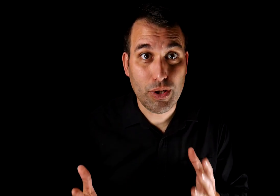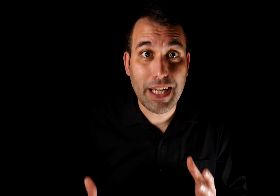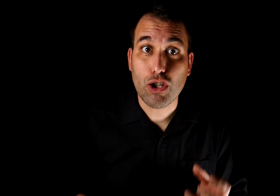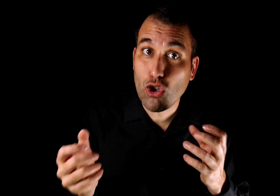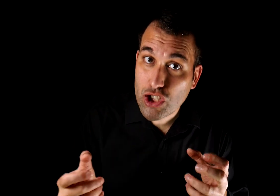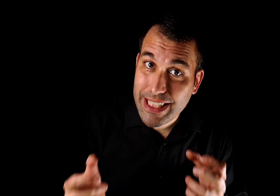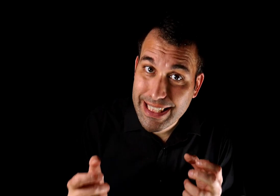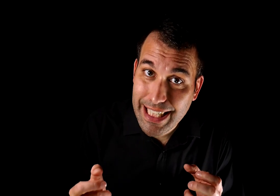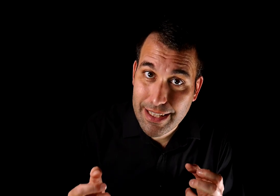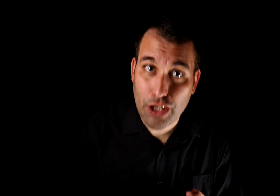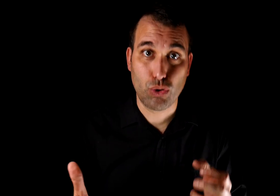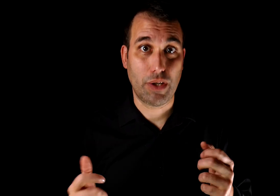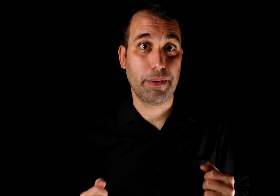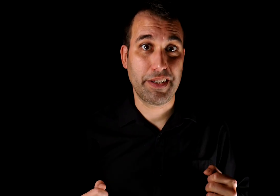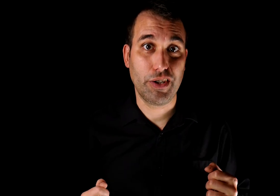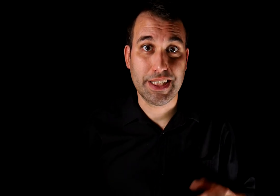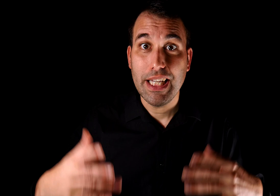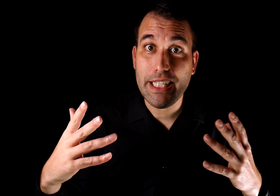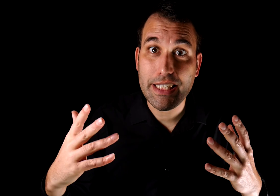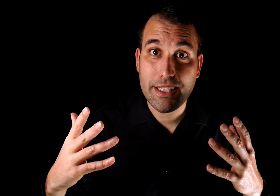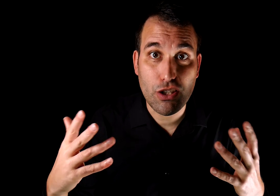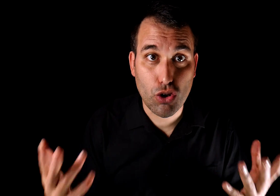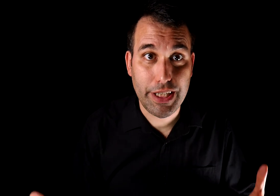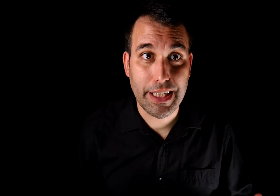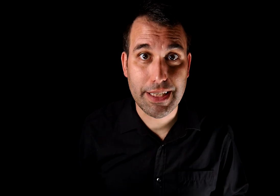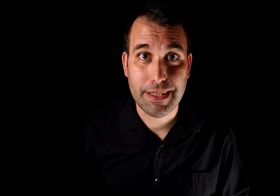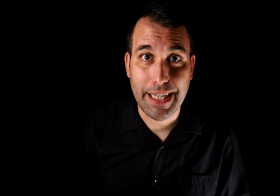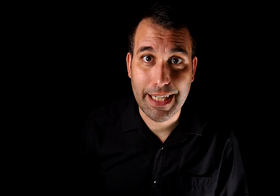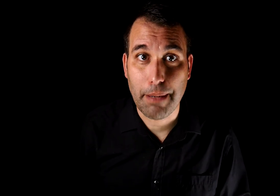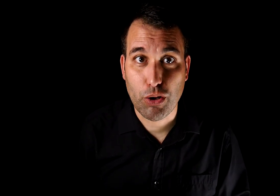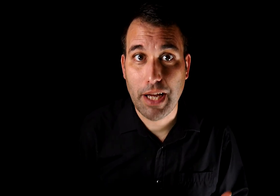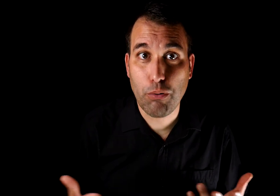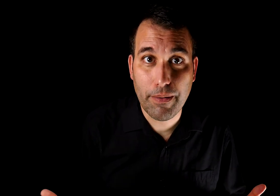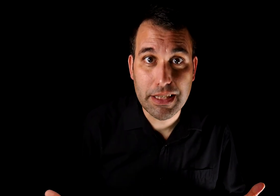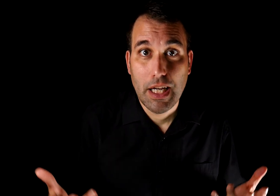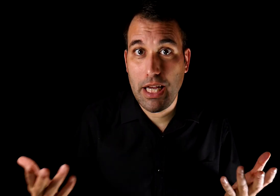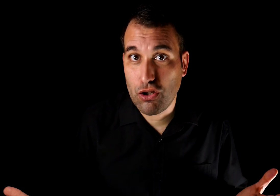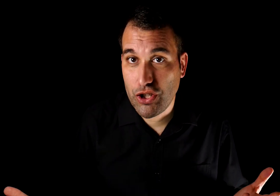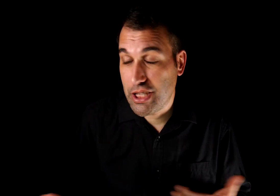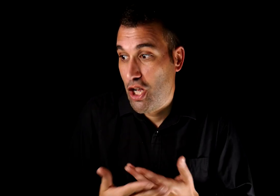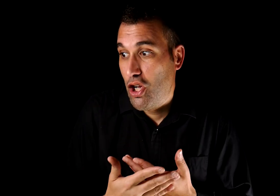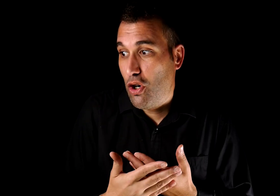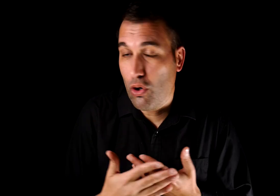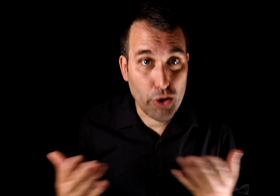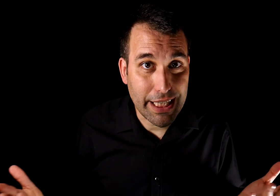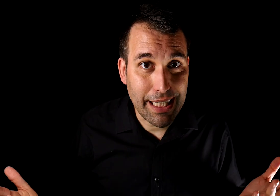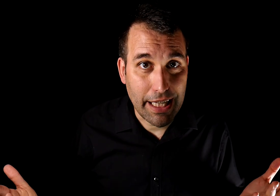un nivel consistente con tus afirmaciones. Y si no quieres tener que aportar pruebas, entonces o no digas nada